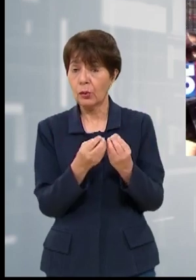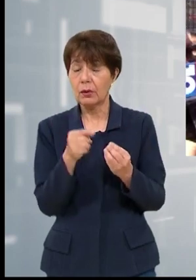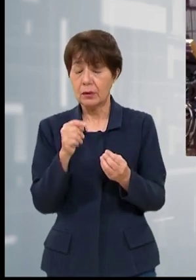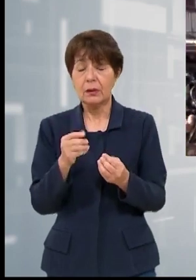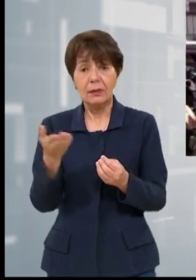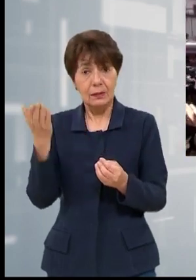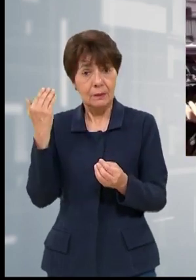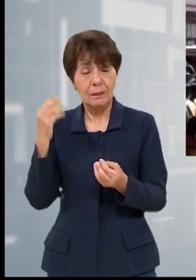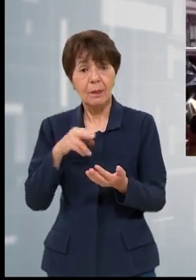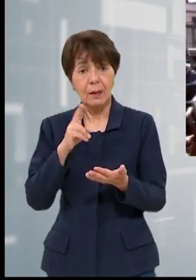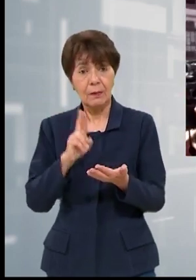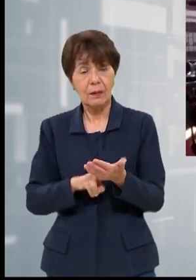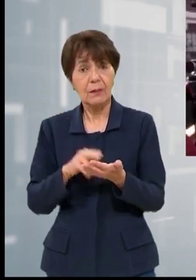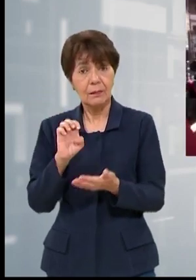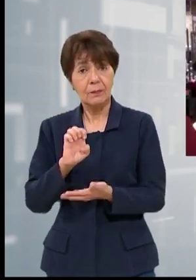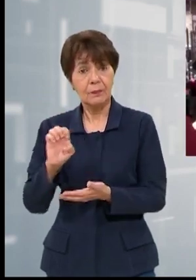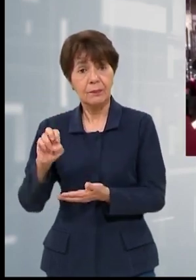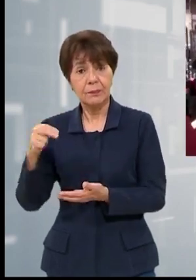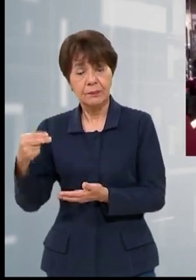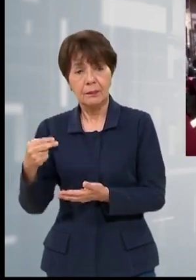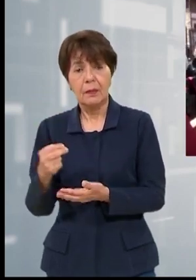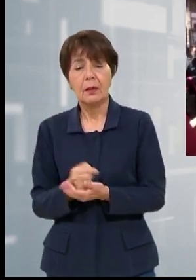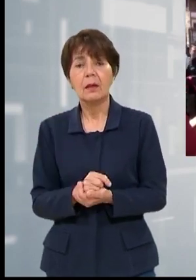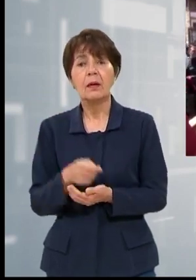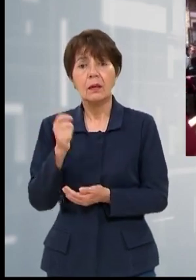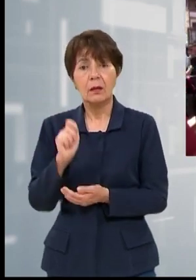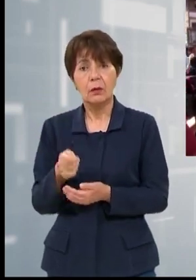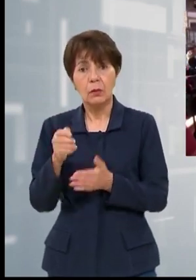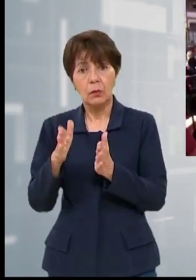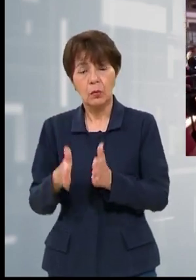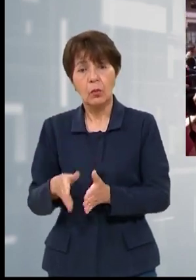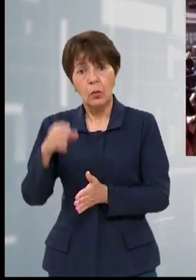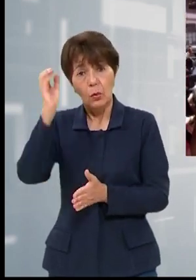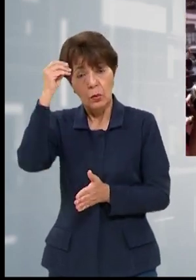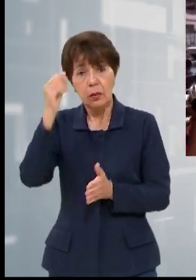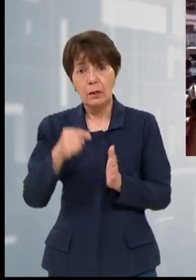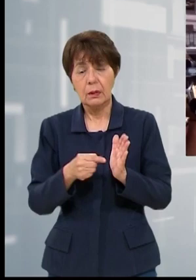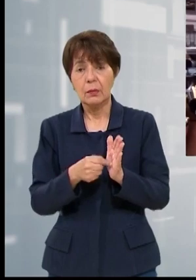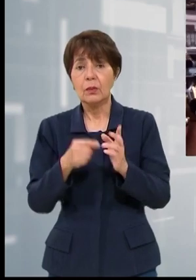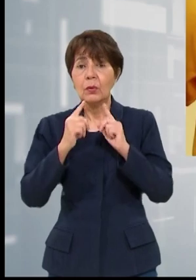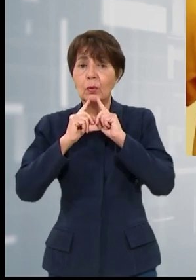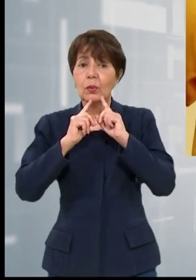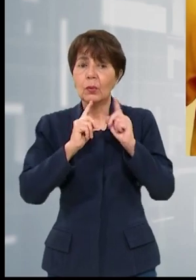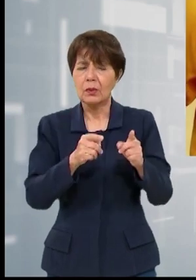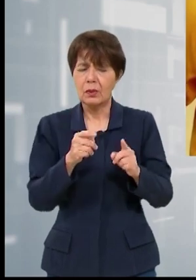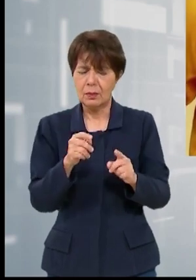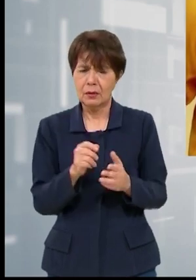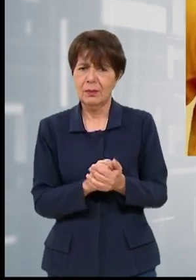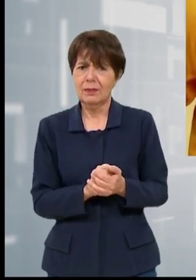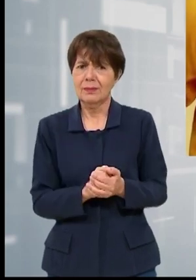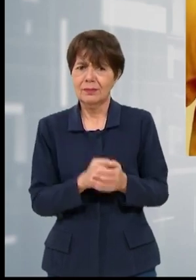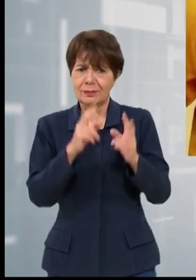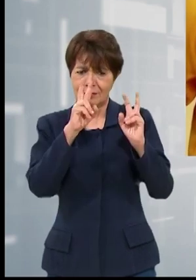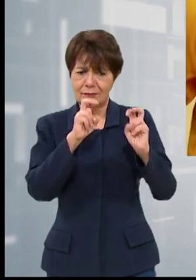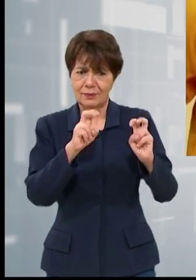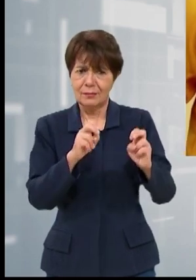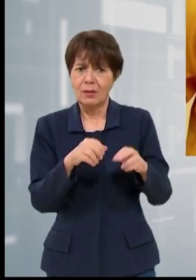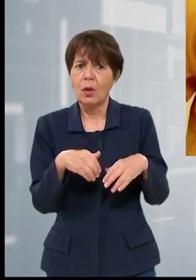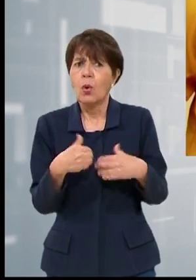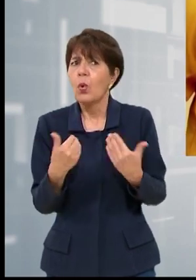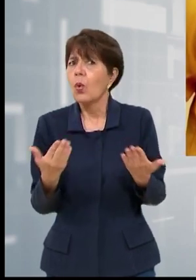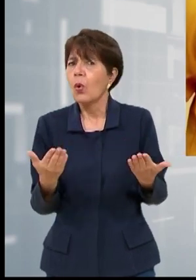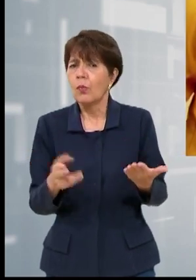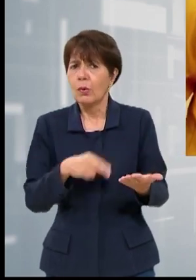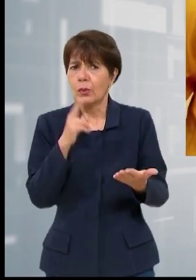adjudicadas. El abogado Ledimir Rodríguez detalló que al presentar esta denuncia buscan indagar en que se aclare cómo es que